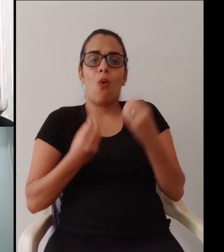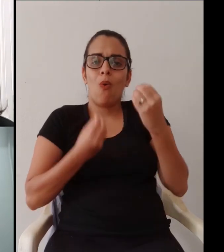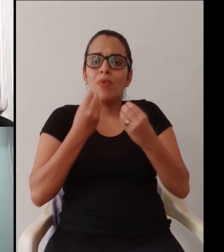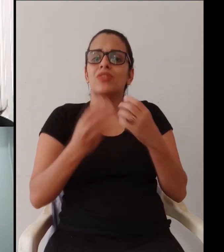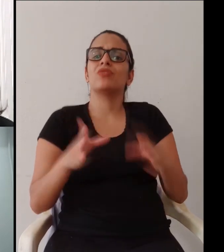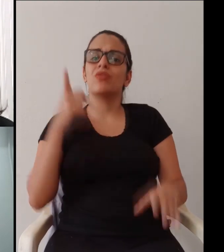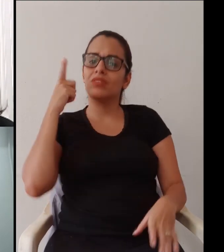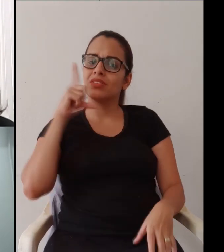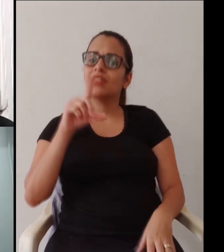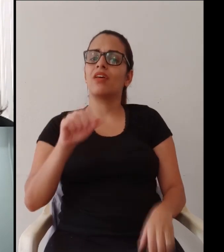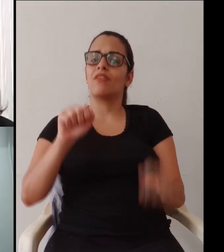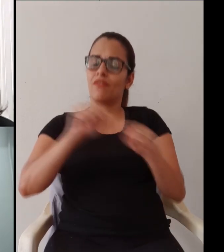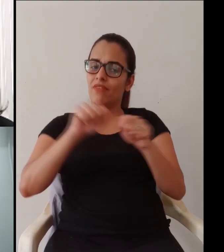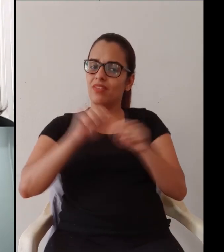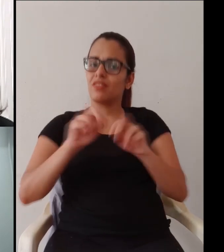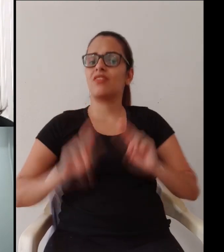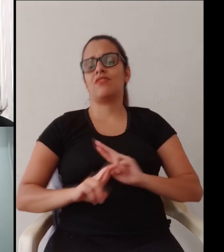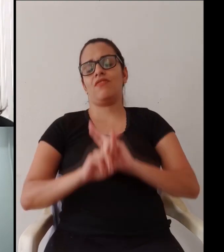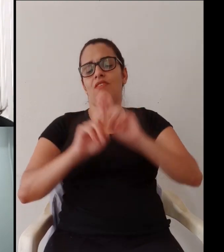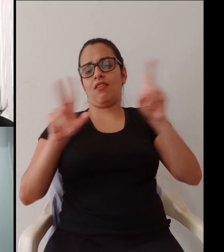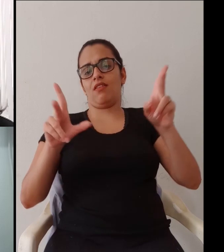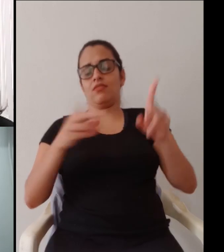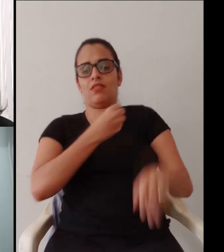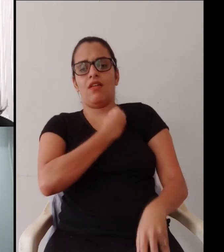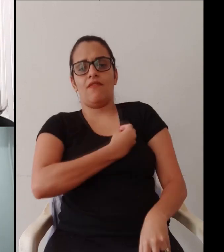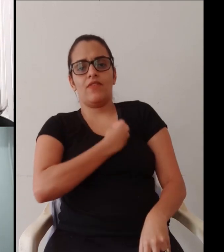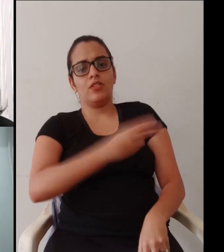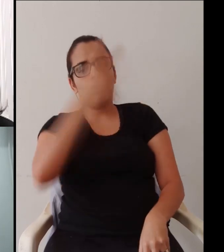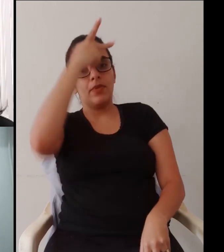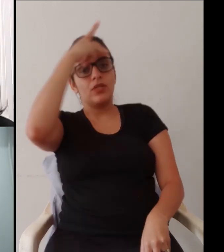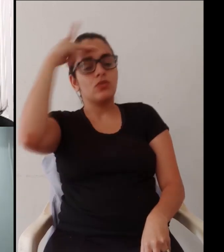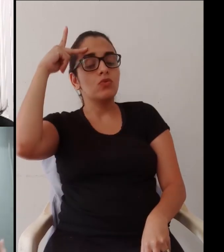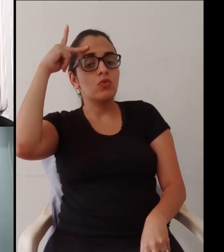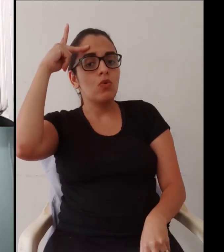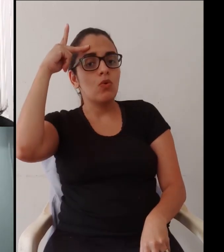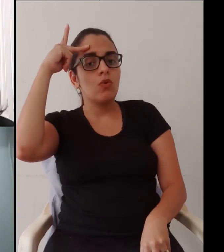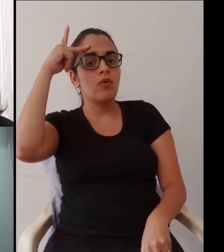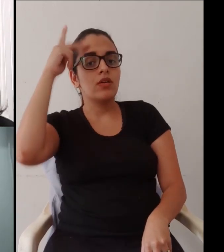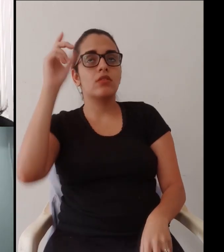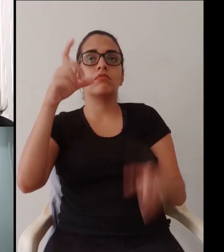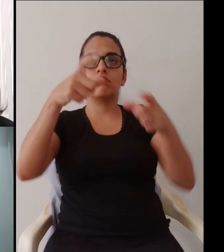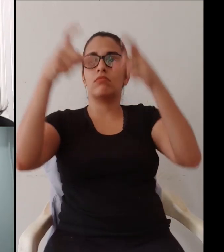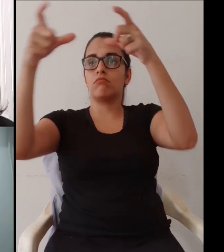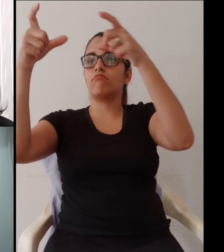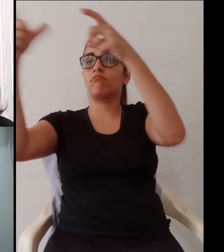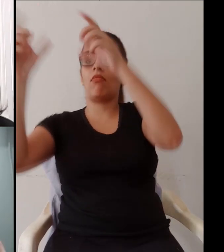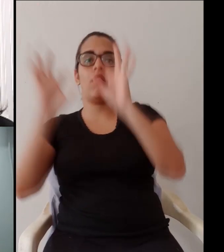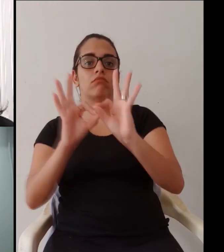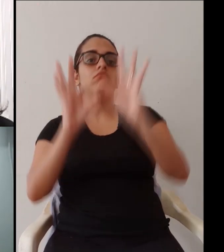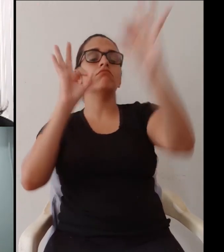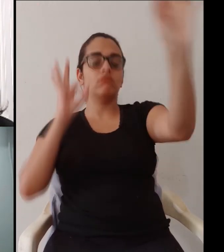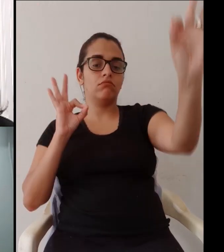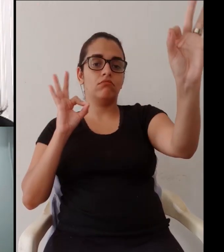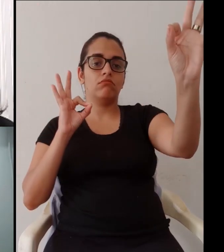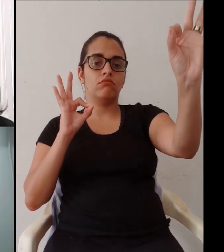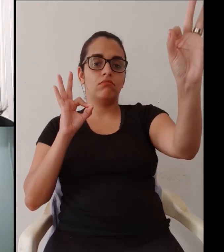educação à distância quando eu comecei a conhecer o trabalho desses coordenadores de polo e de quanto a gente consegue fazer a diferença